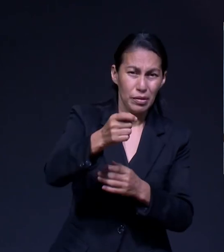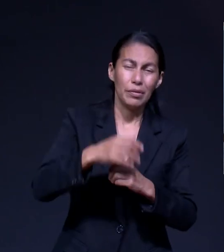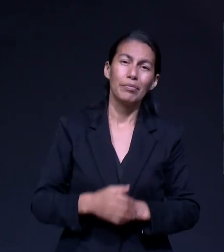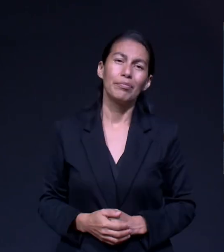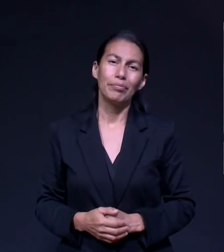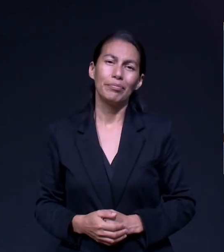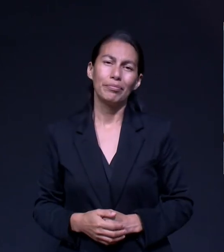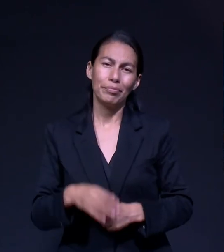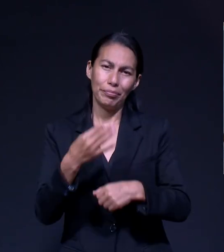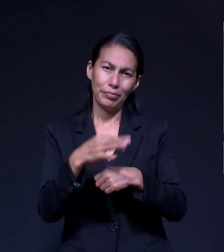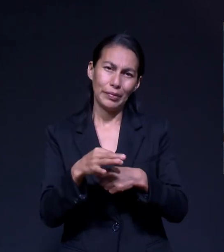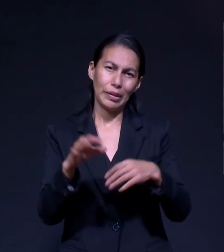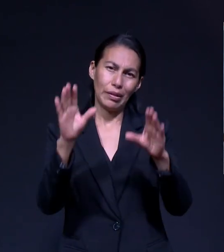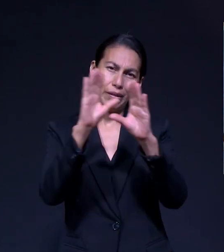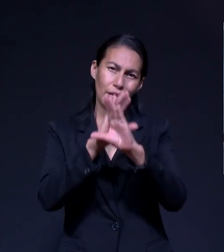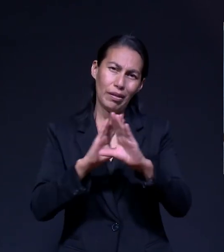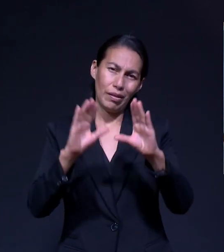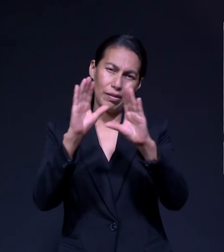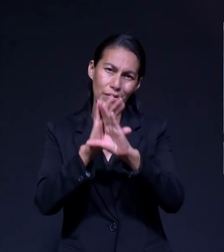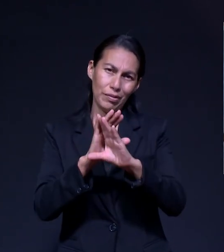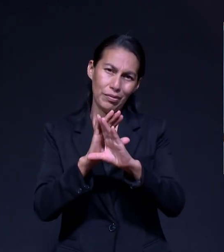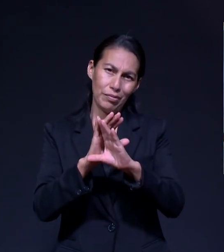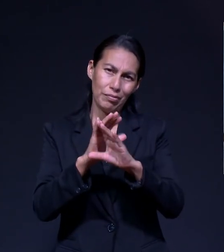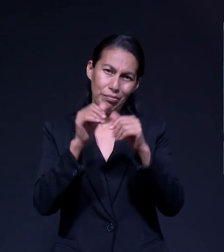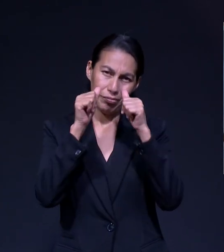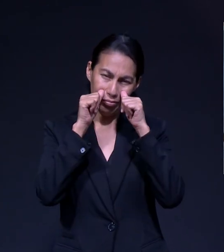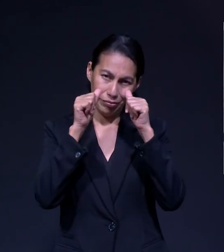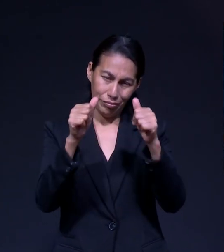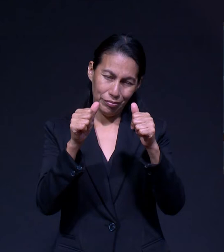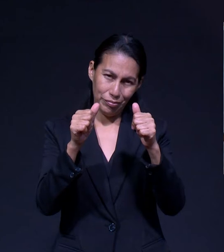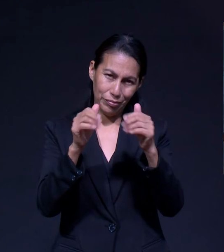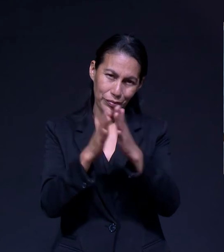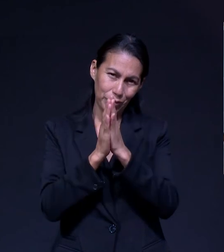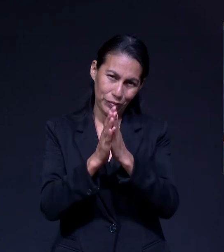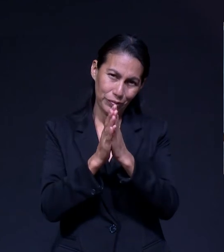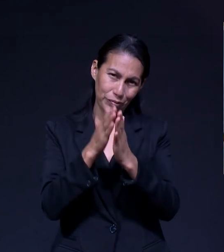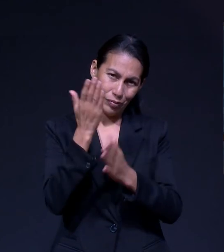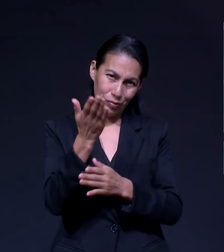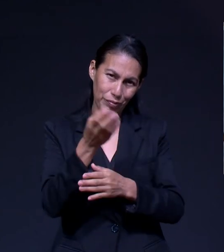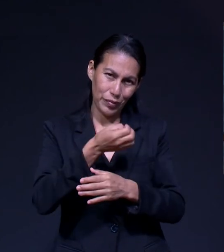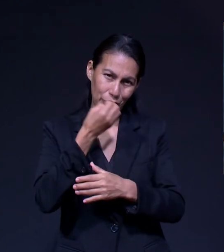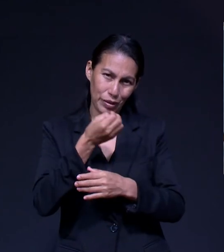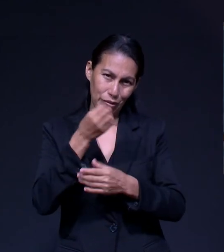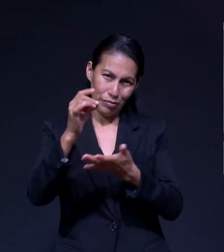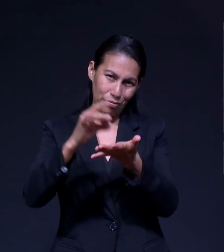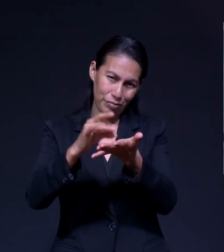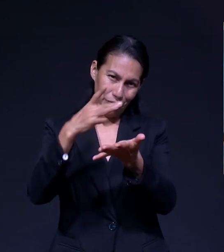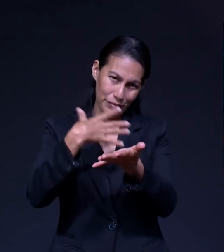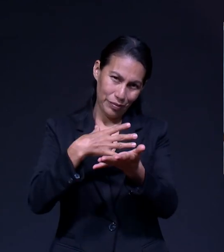Escuchamos Este Canto Esta Melodía Envía Tus Pedidos De Oración Escuchemos